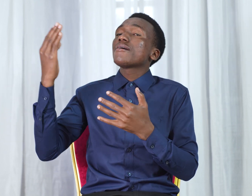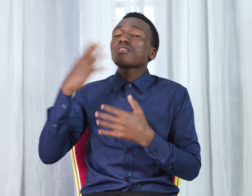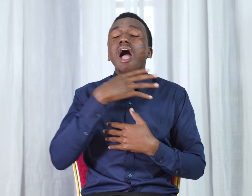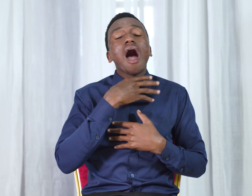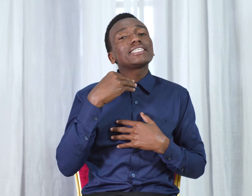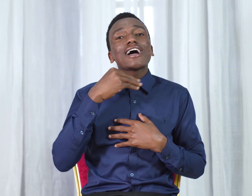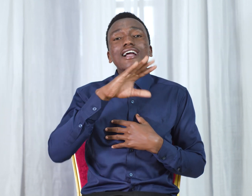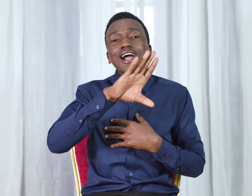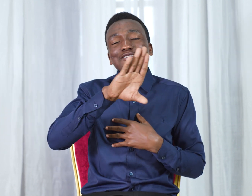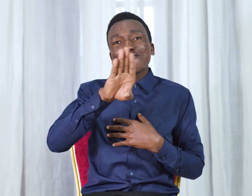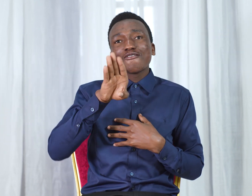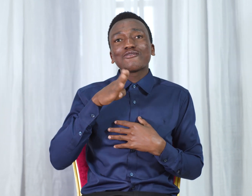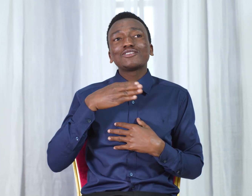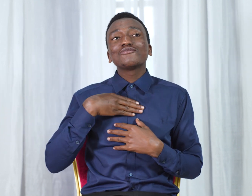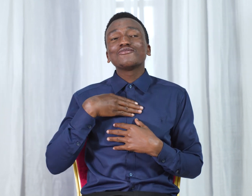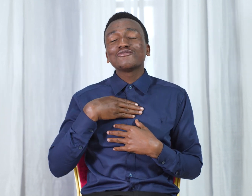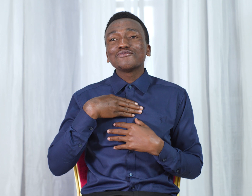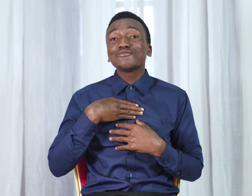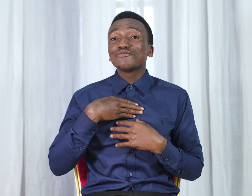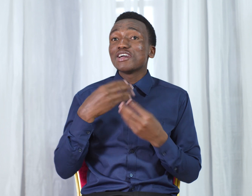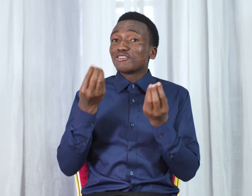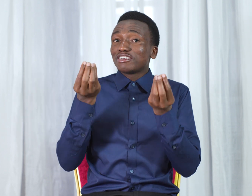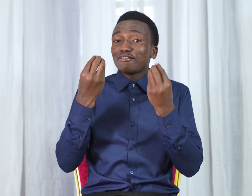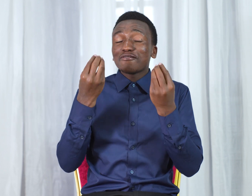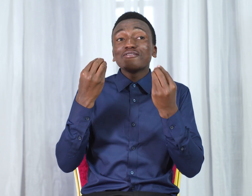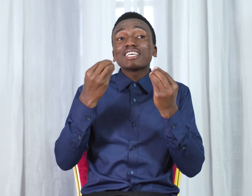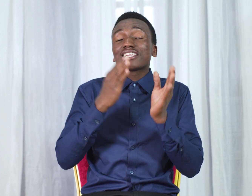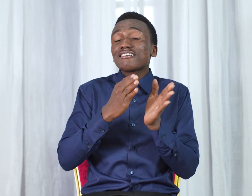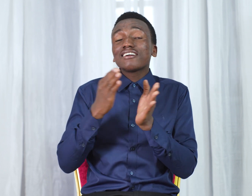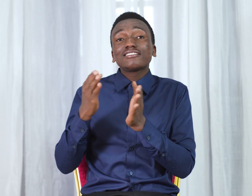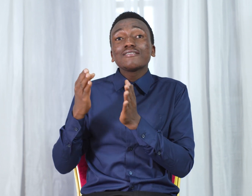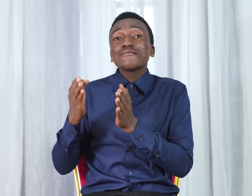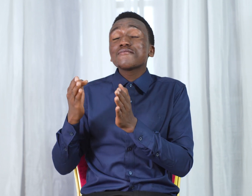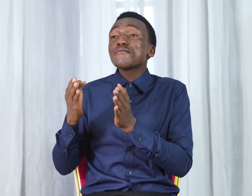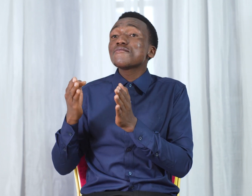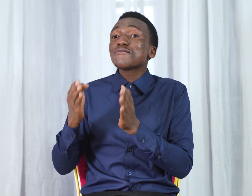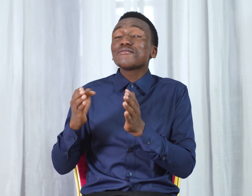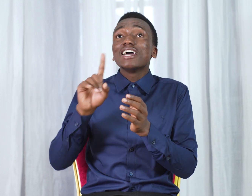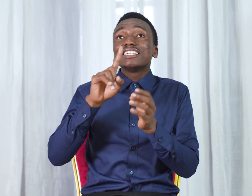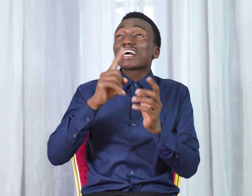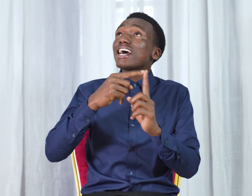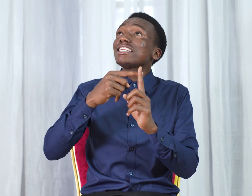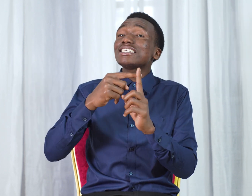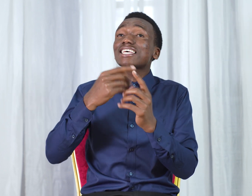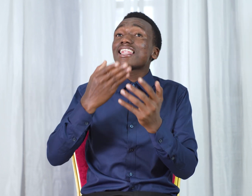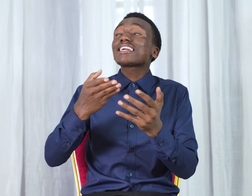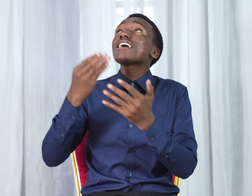Atakayo kwetu Tuajifunza taratibu Zakani salake